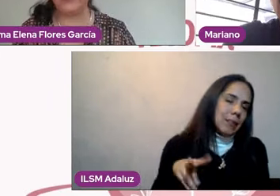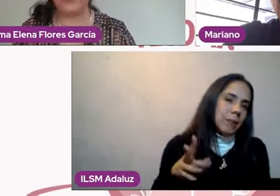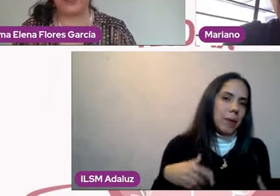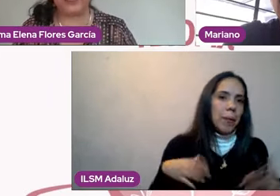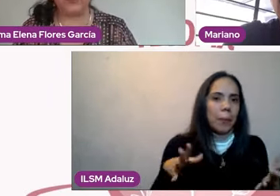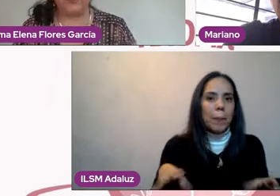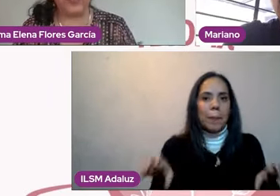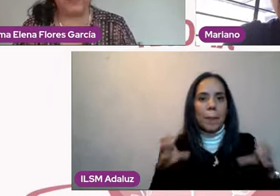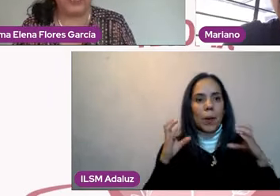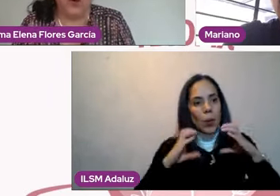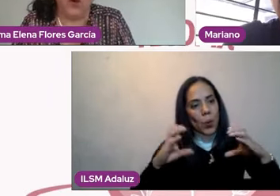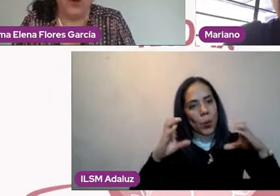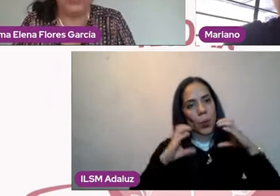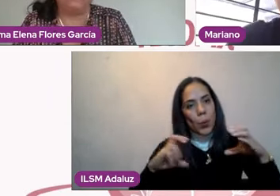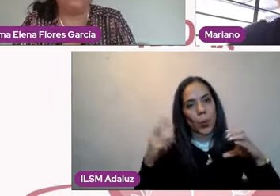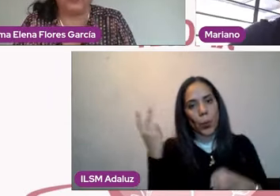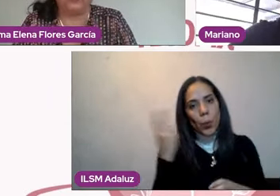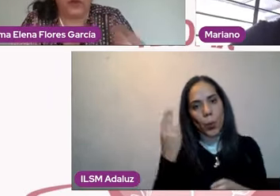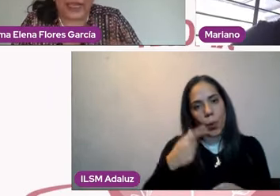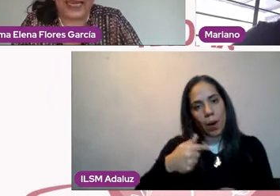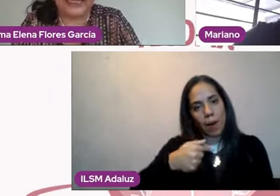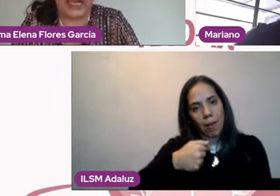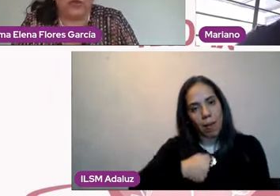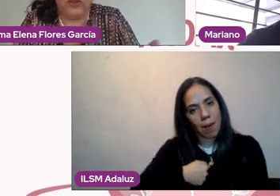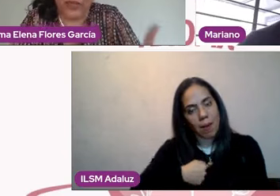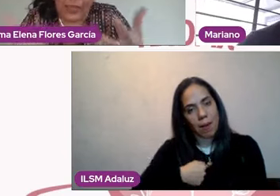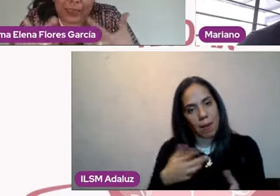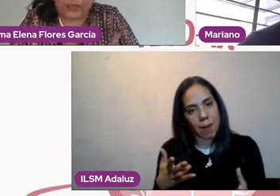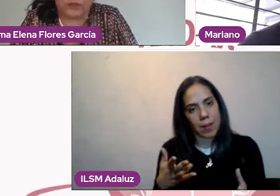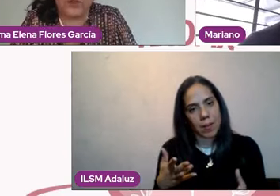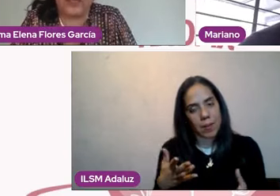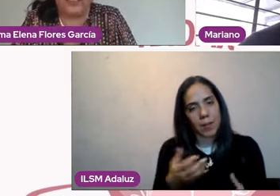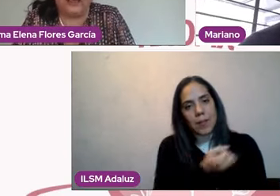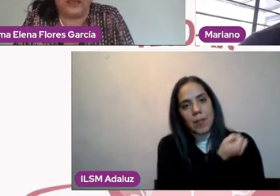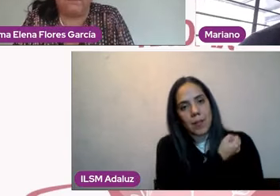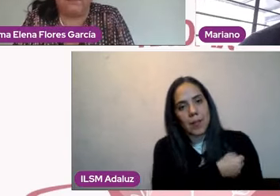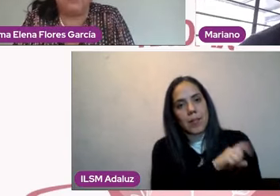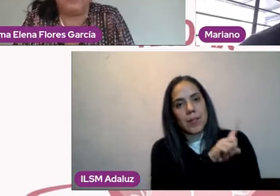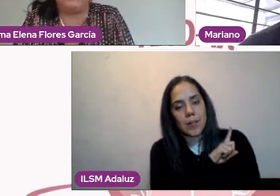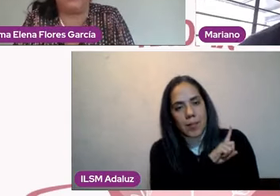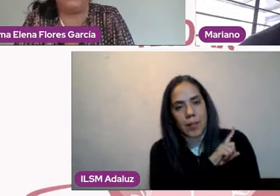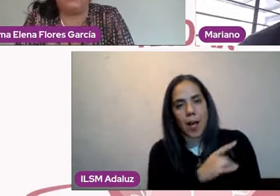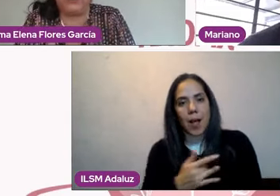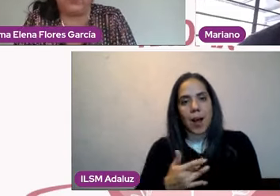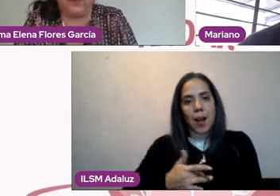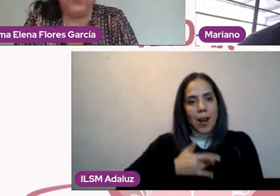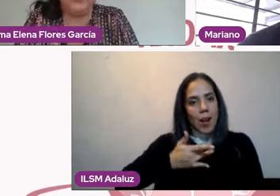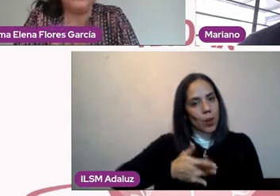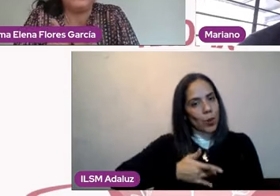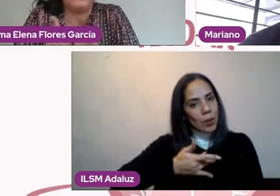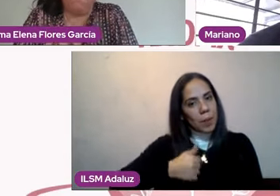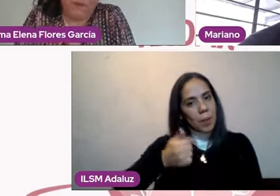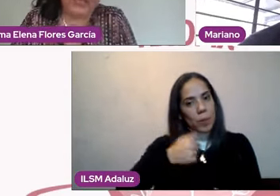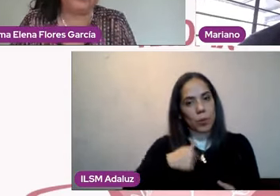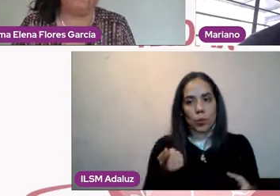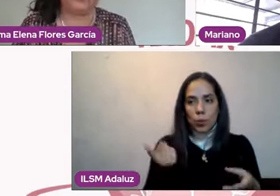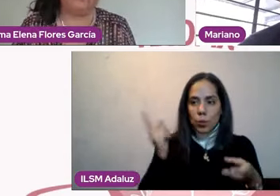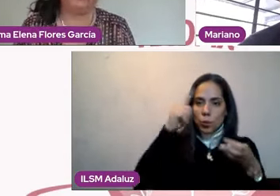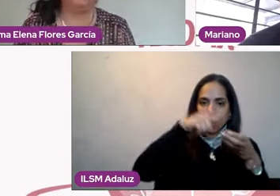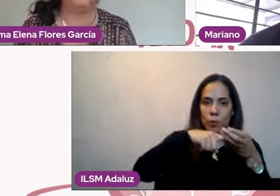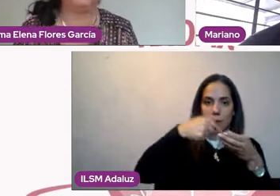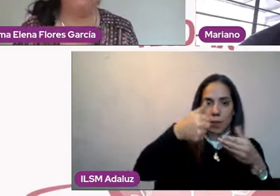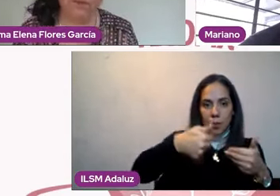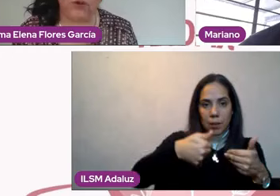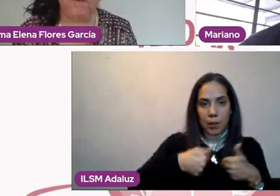la responsabilidad o el afecto de la salud, la responsabilidad de mí misma, de mí mismo. Implica